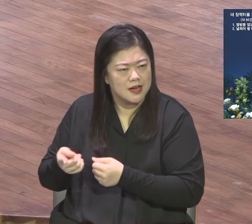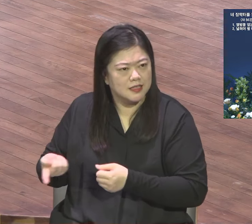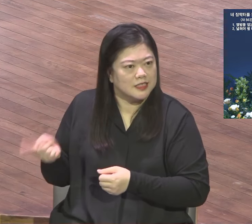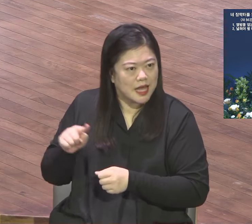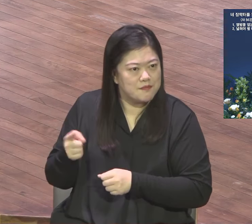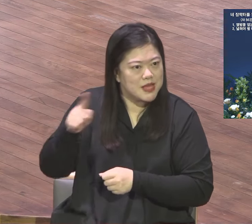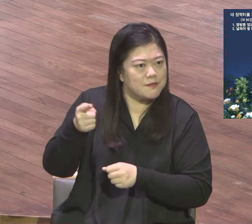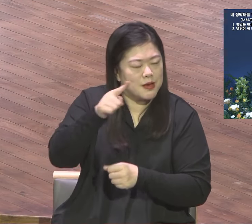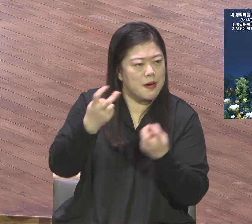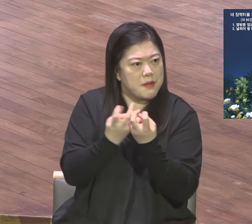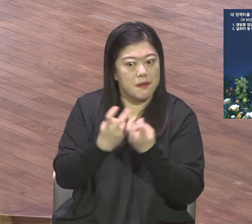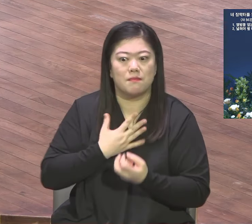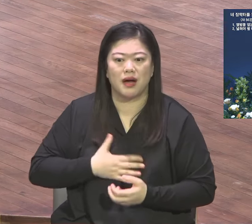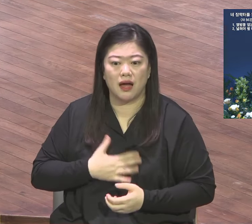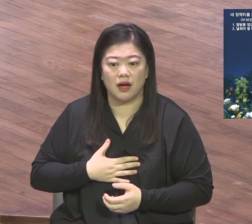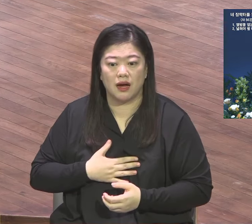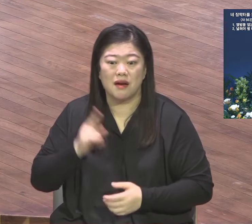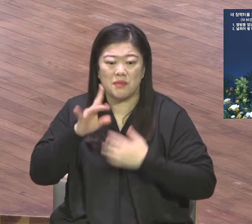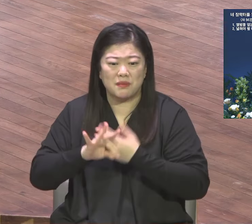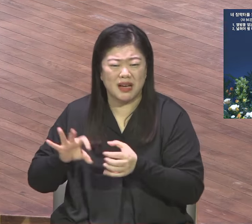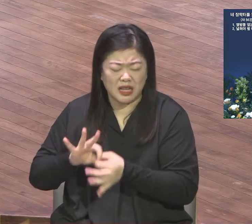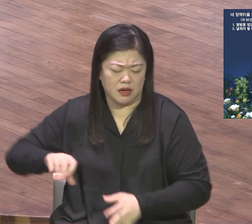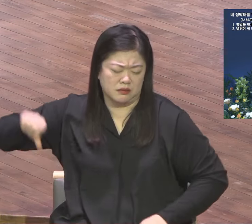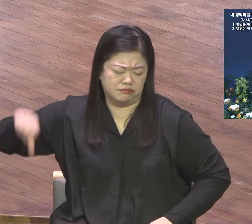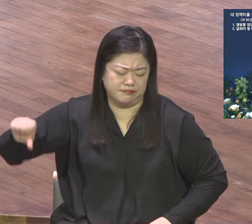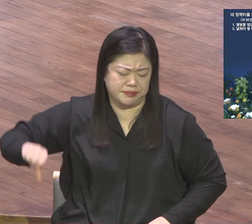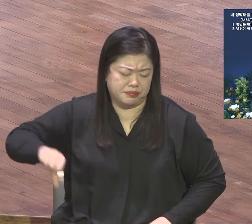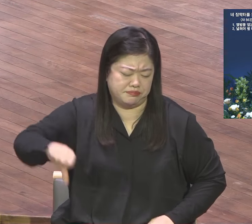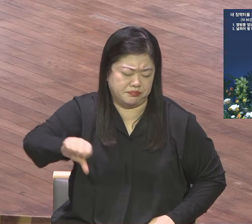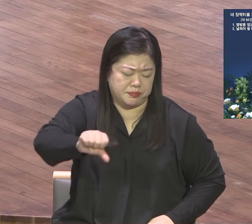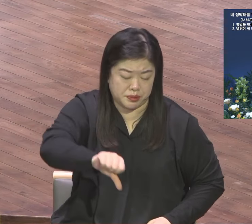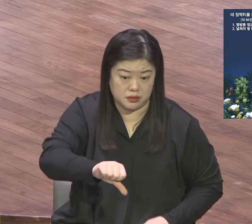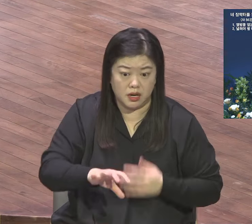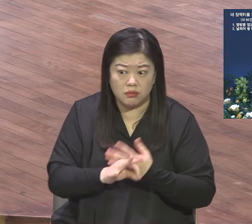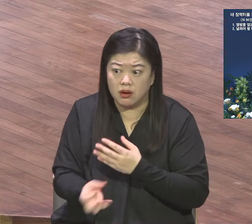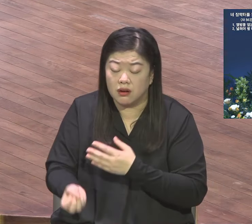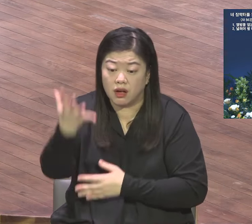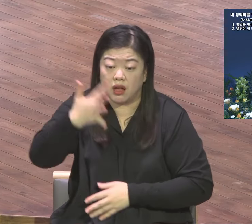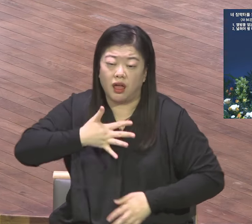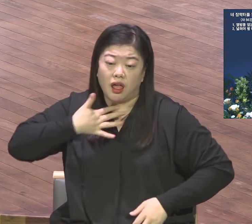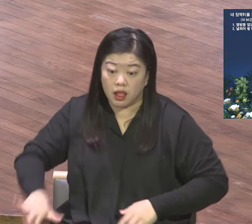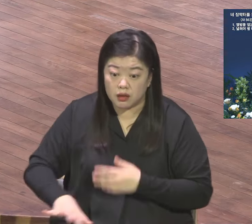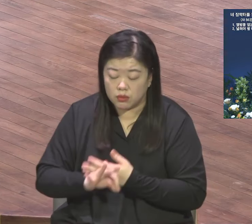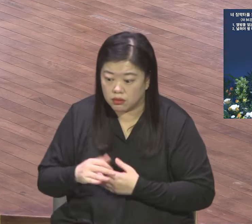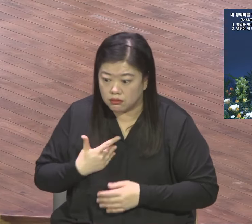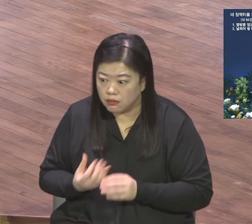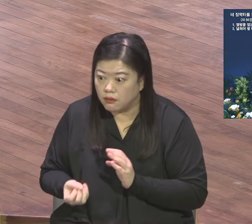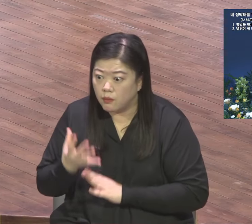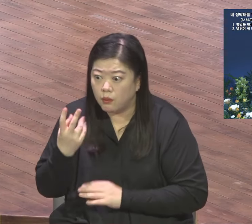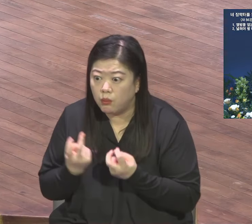그런데 성공하다가 부도가 났다 다시 성공해요 성공한 적이 있기 때문에 다시 성공한 적이 많아요